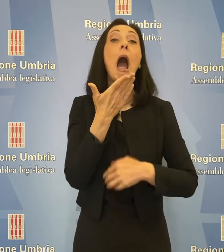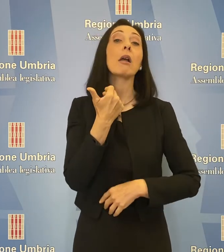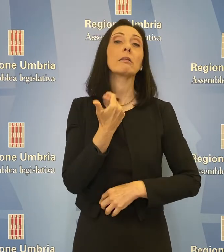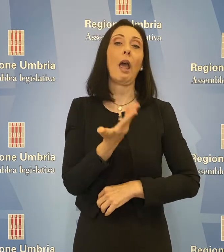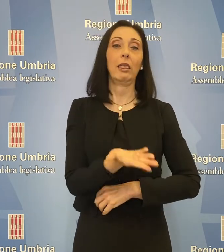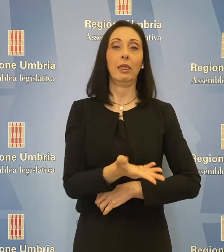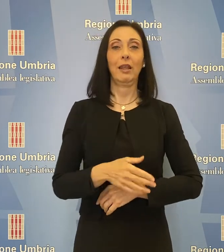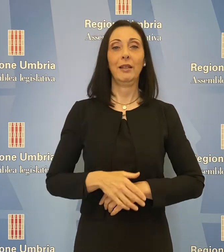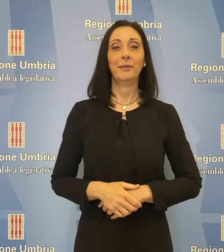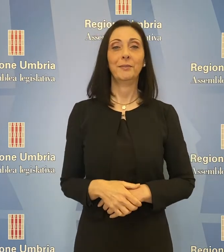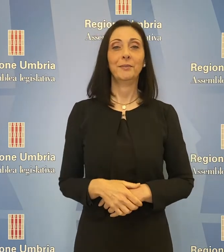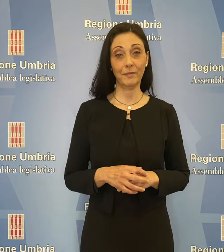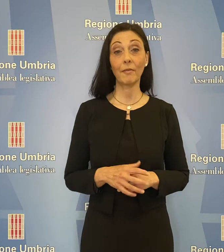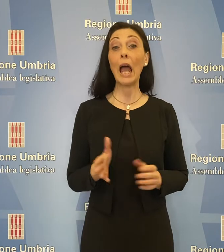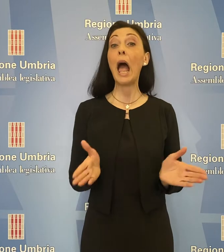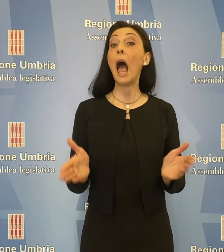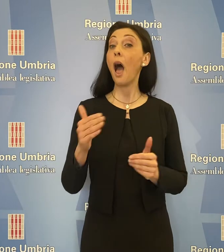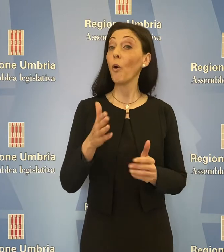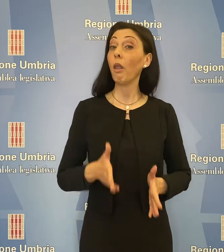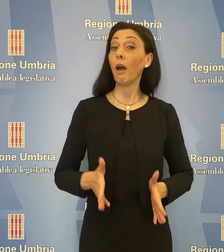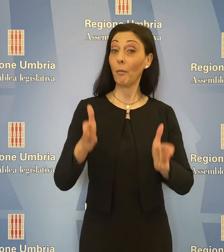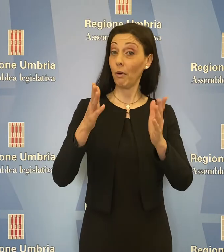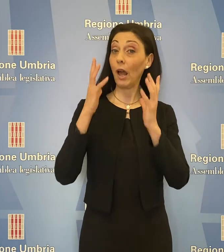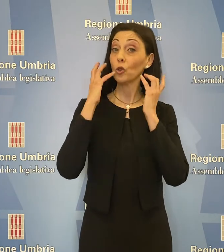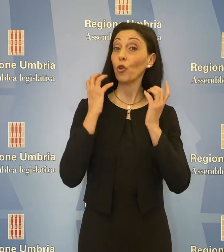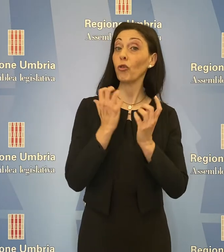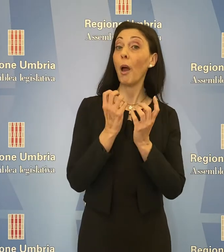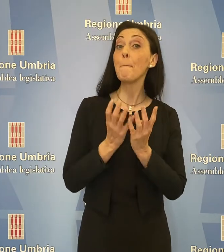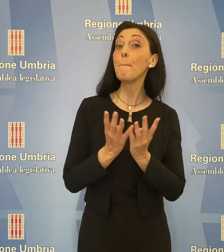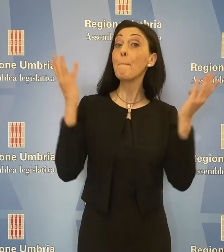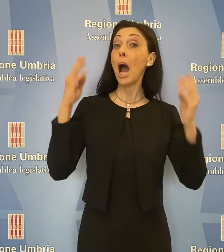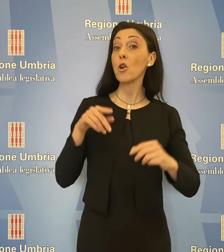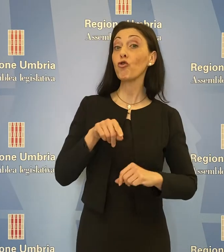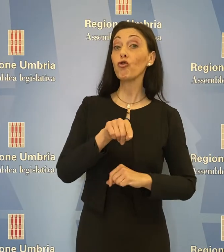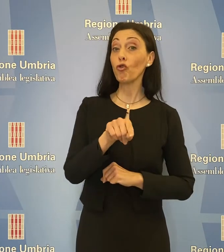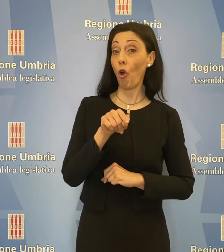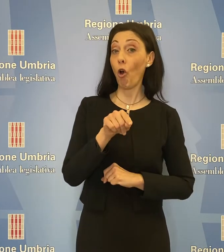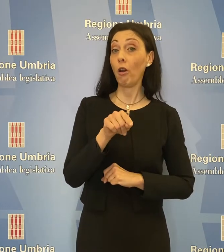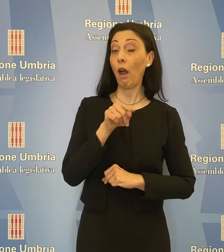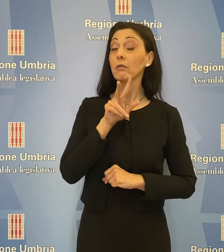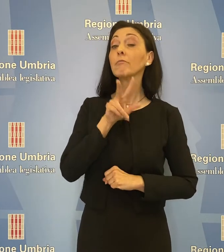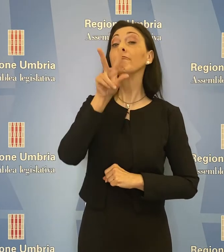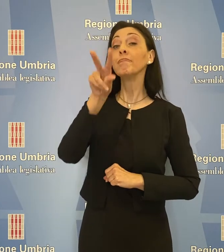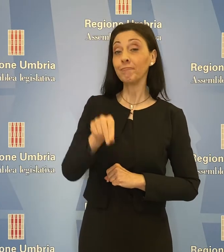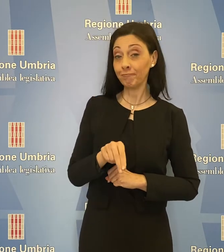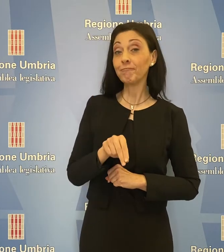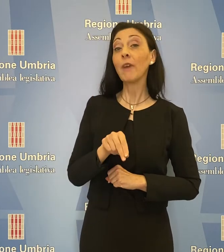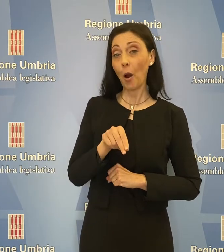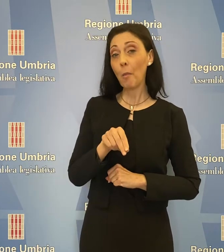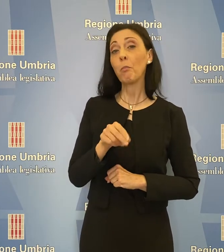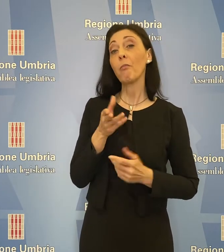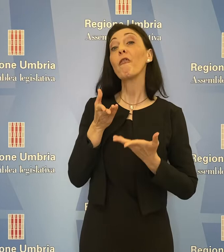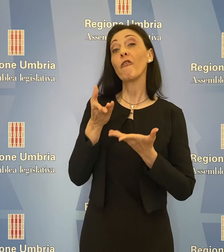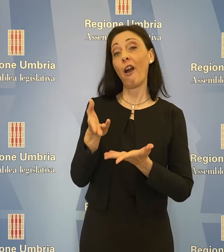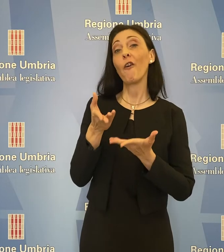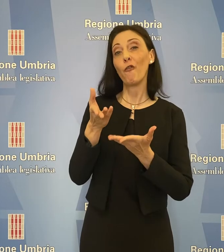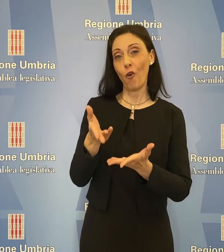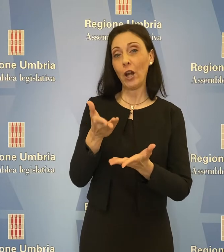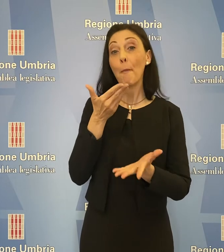assenti. L'aula di Palazzo Cesaroni a maggioranza si è espressa positivamente su una mozione dei